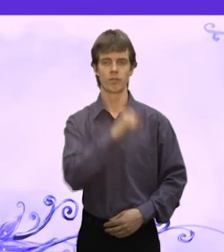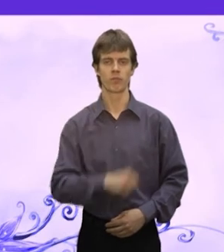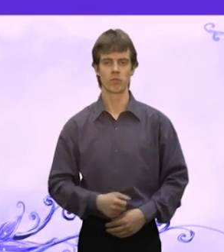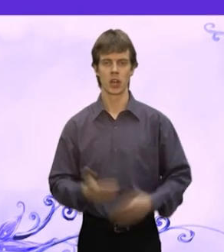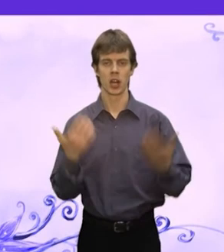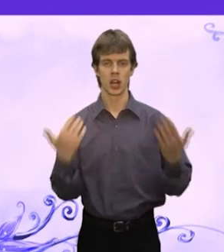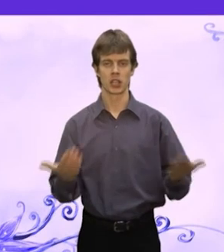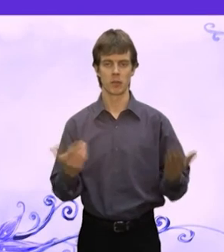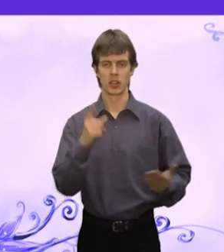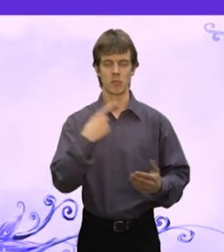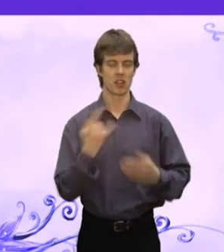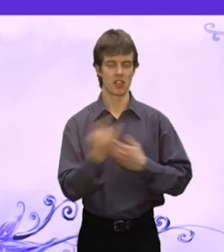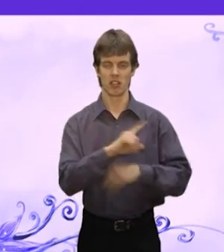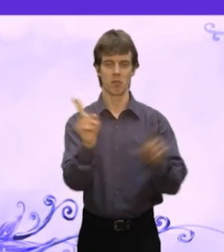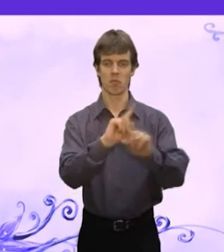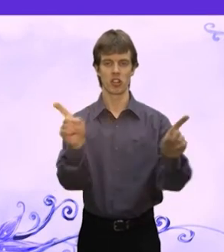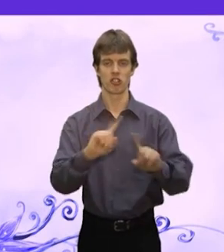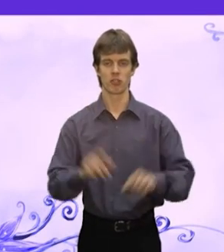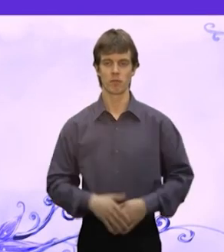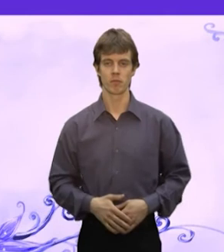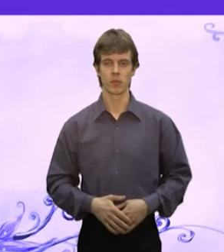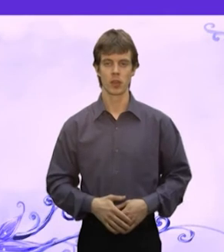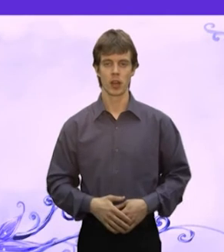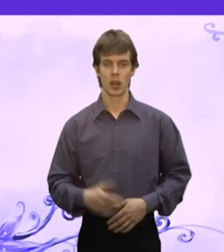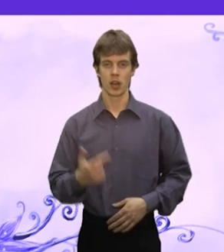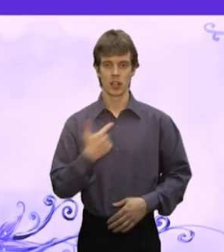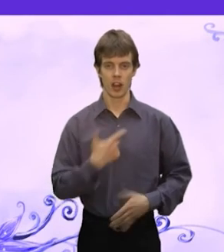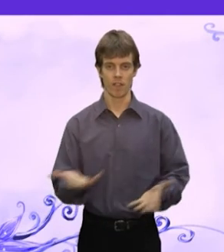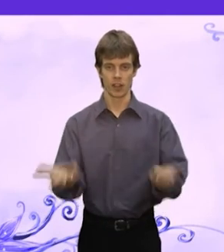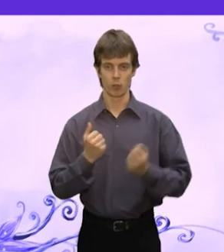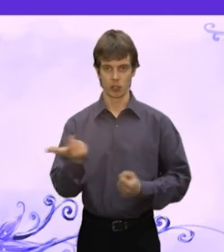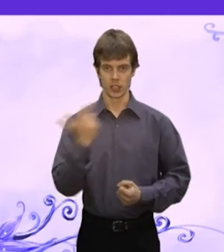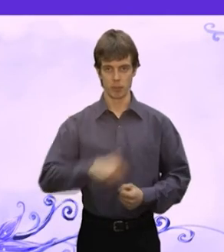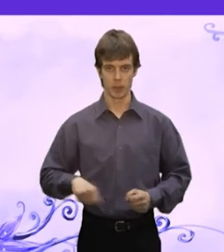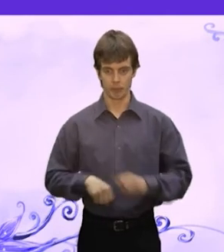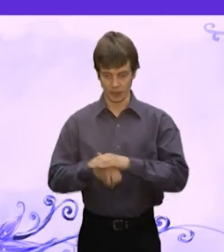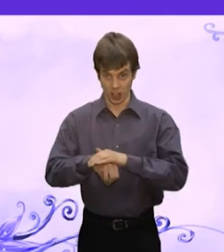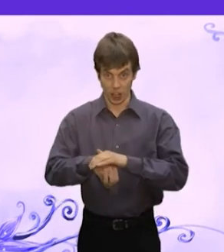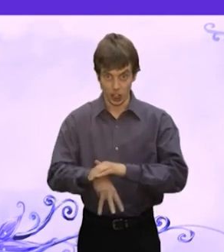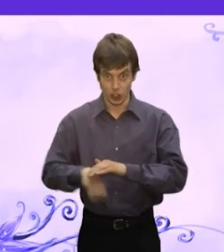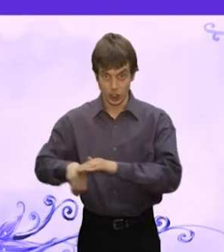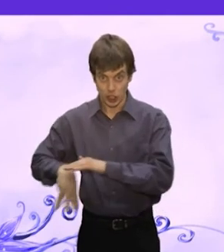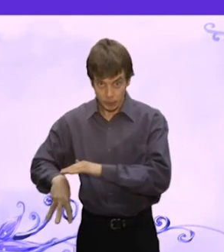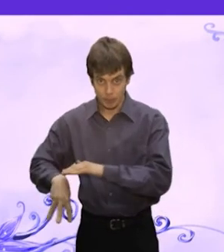Теперь Ты меня не обманешь Я себе возьму Корешки